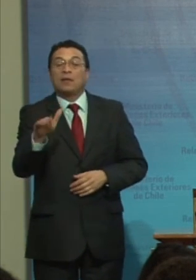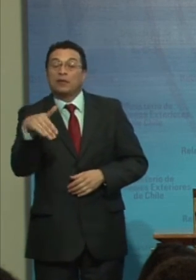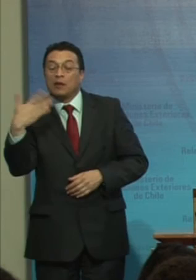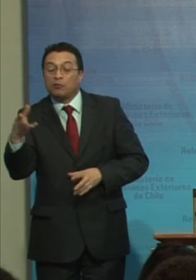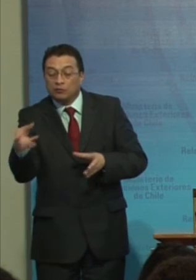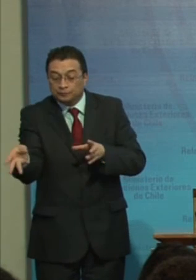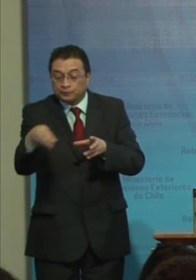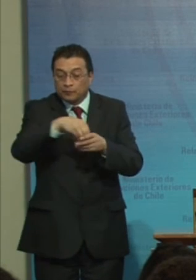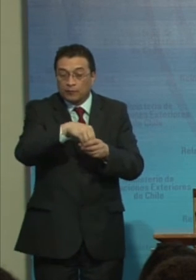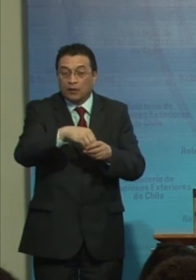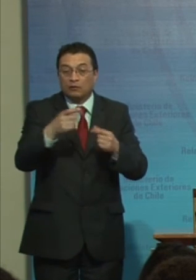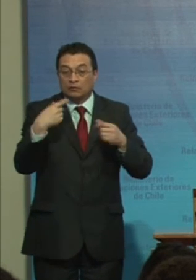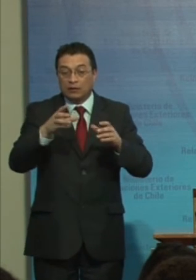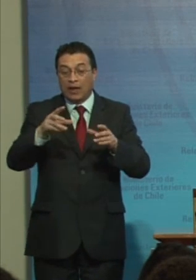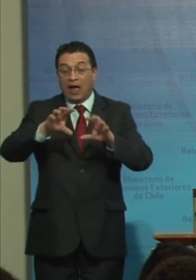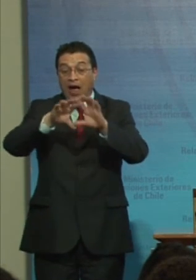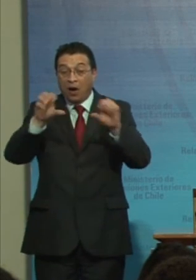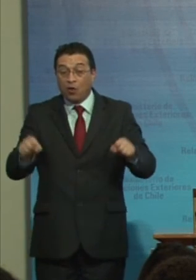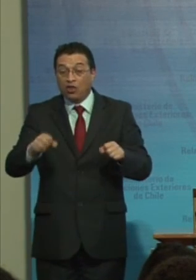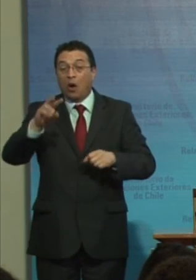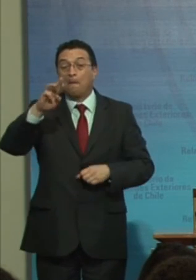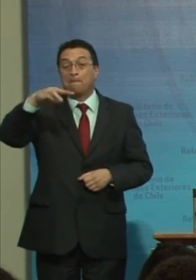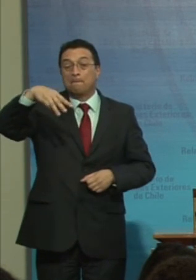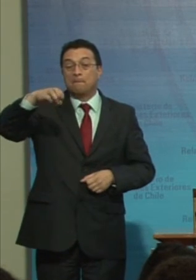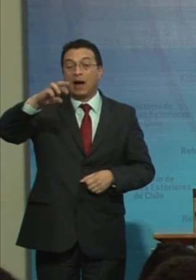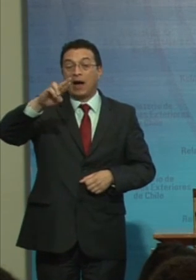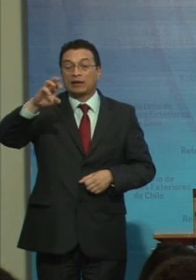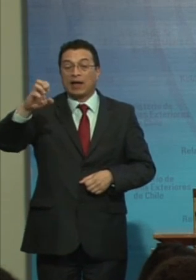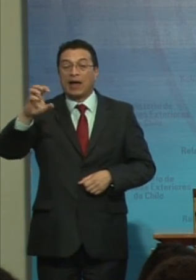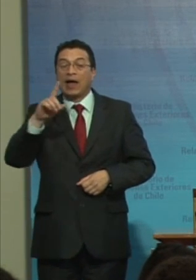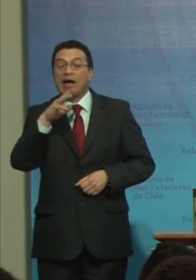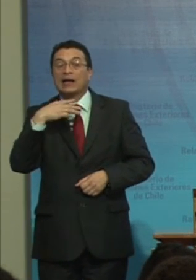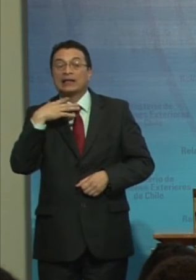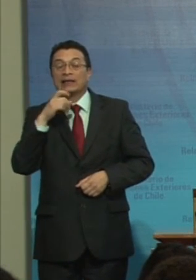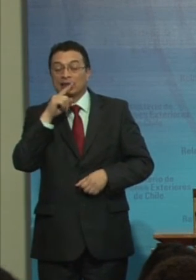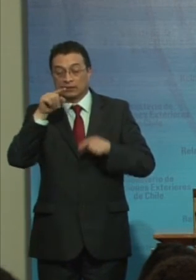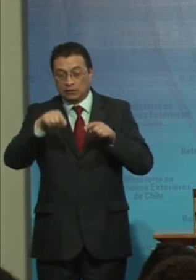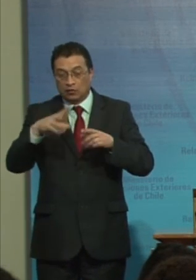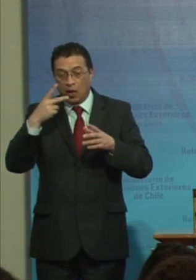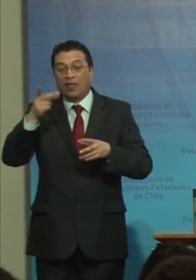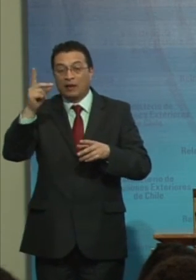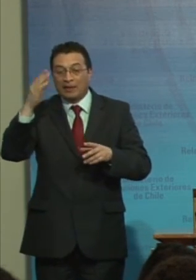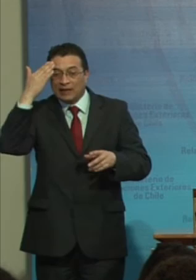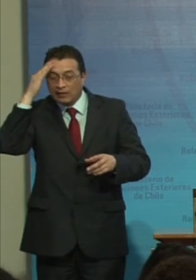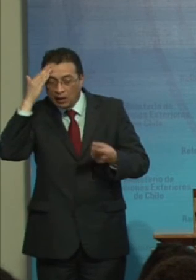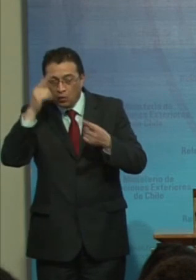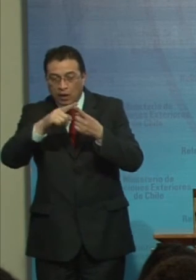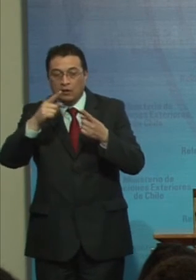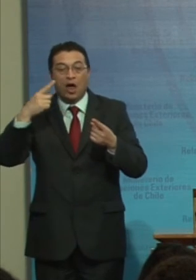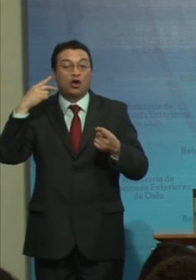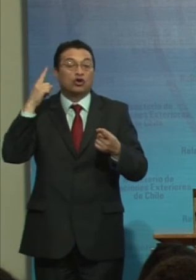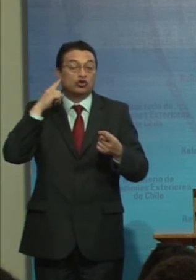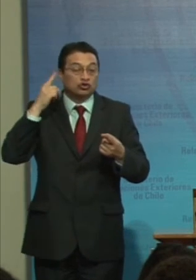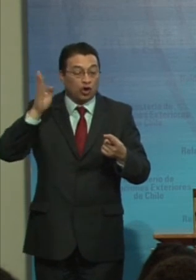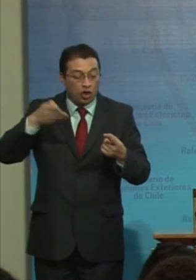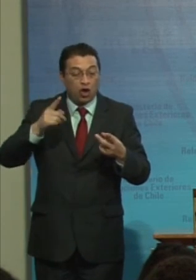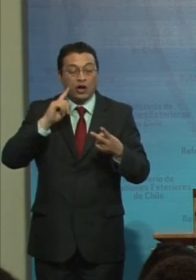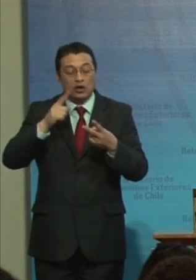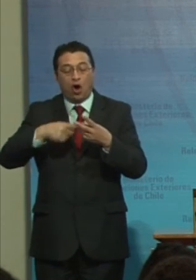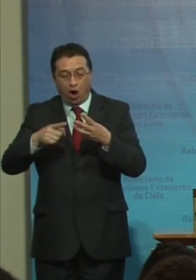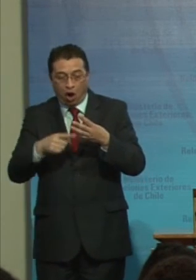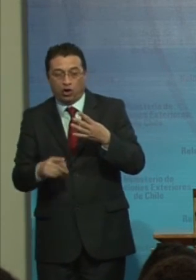incorporar A este tratado De Marrakech También A otras discapacidades Como la discapacidad Intelectual Auditiva Y otras